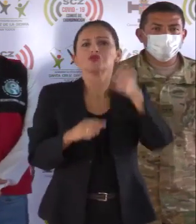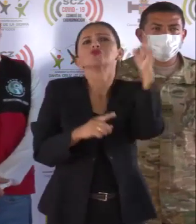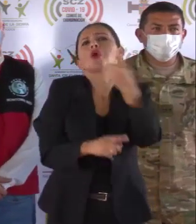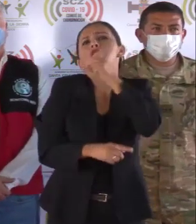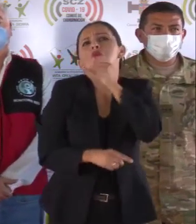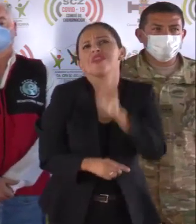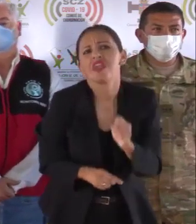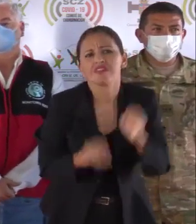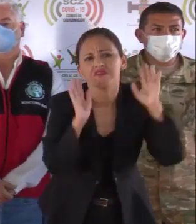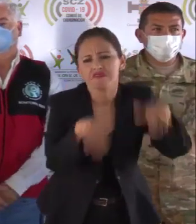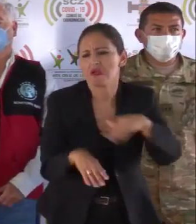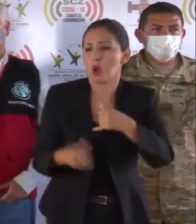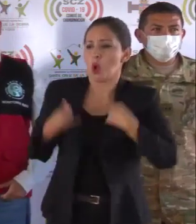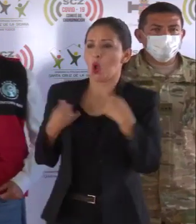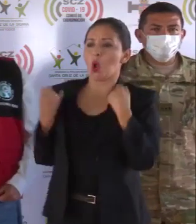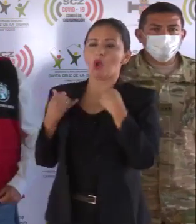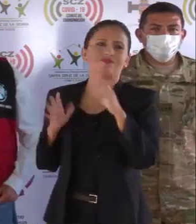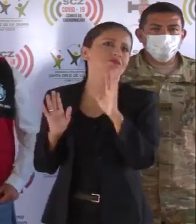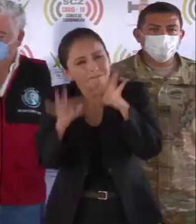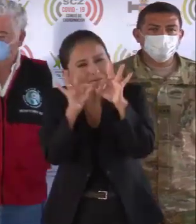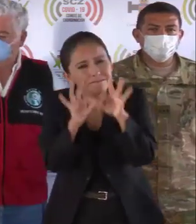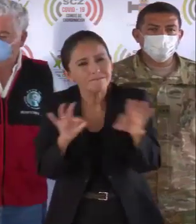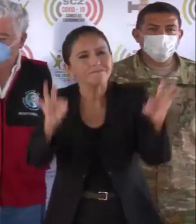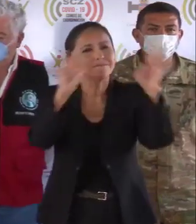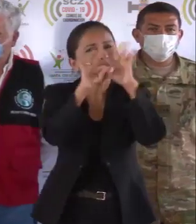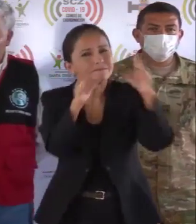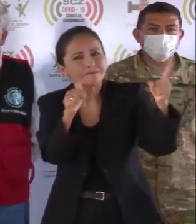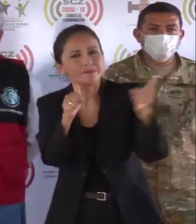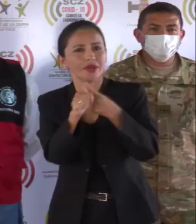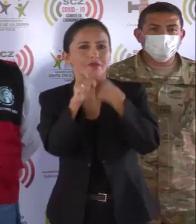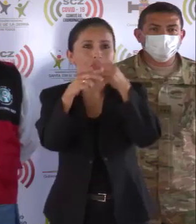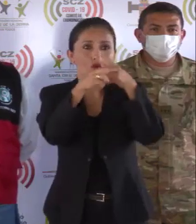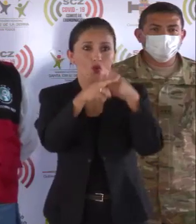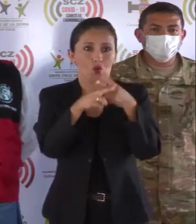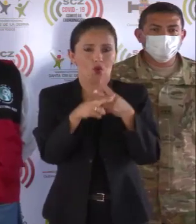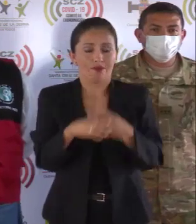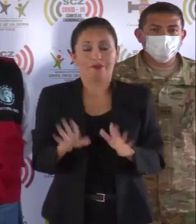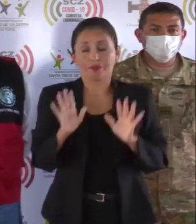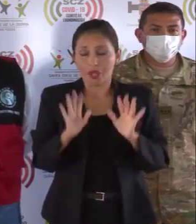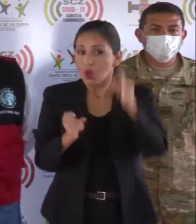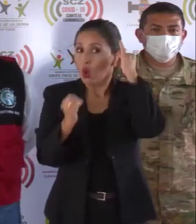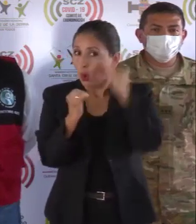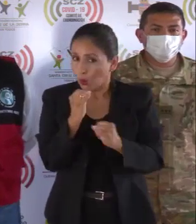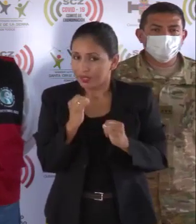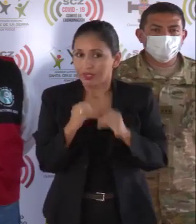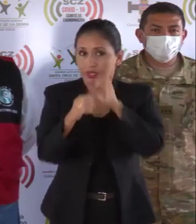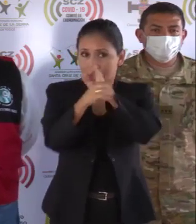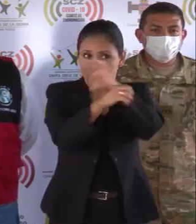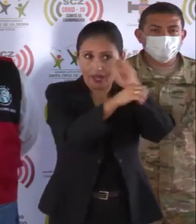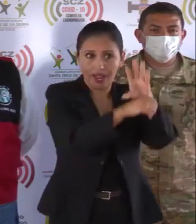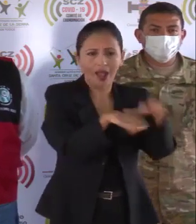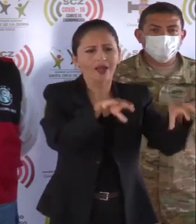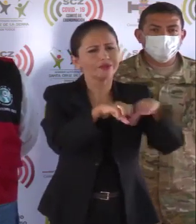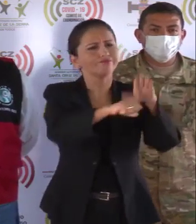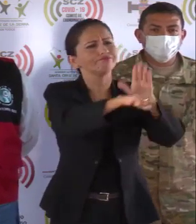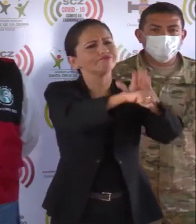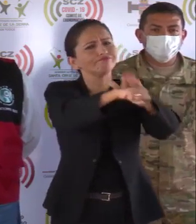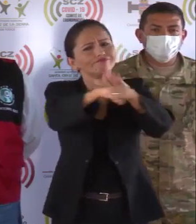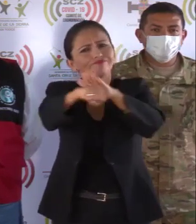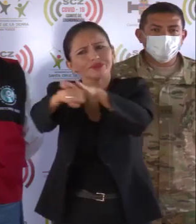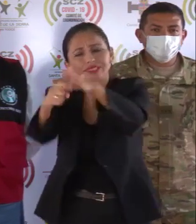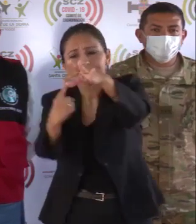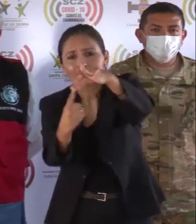y que nadie es inmune. Por último, hacer un llamado